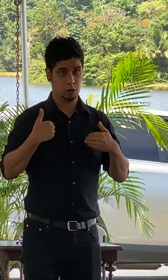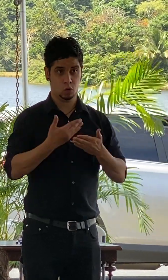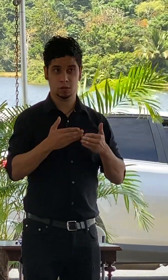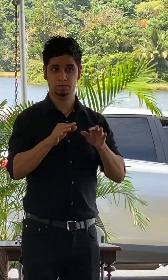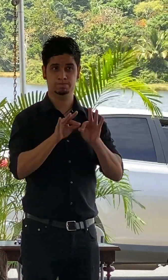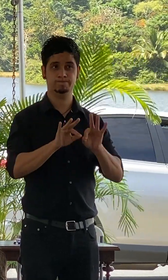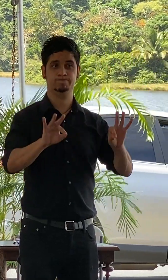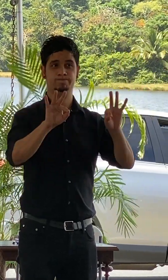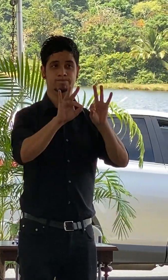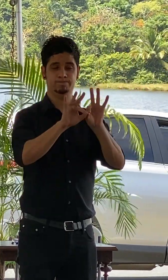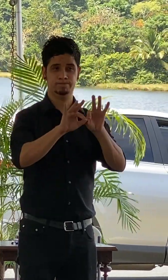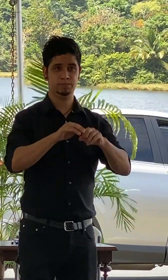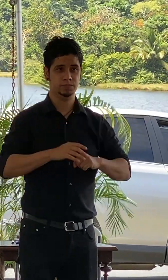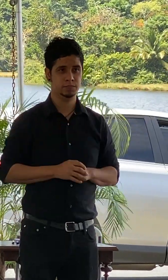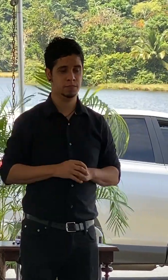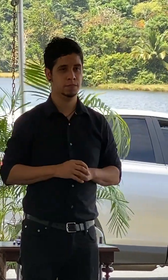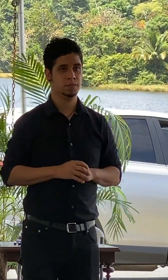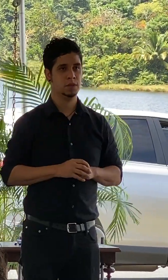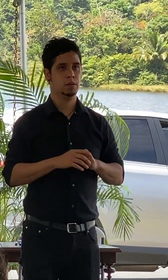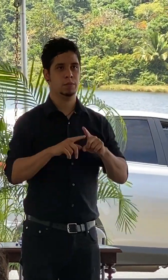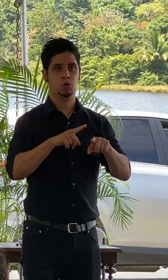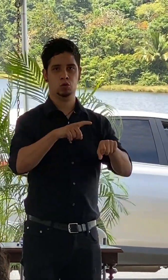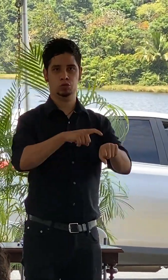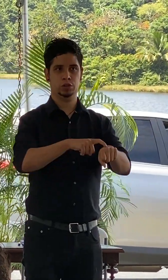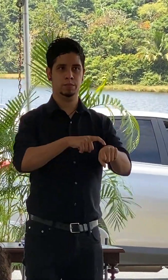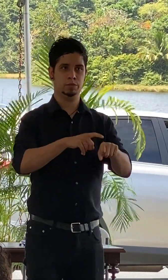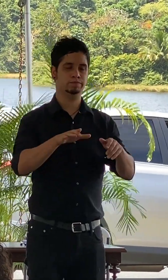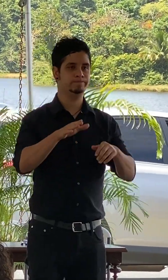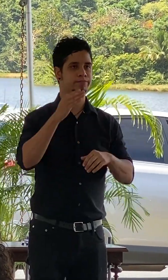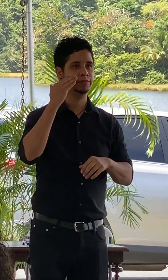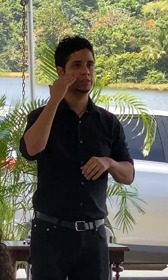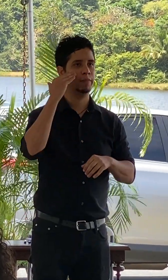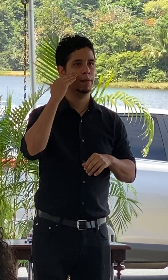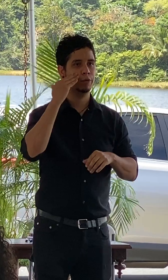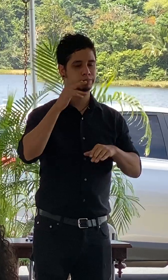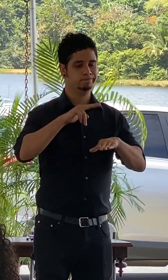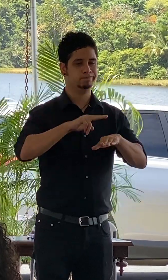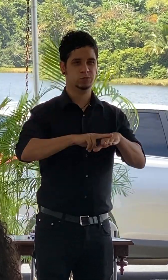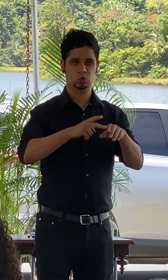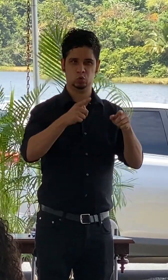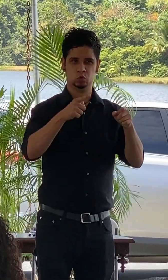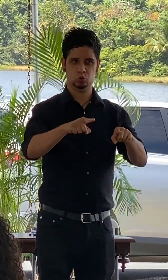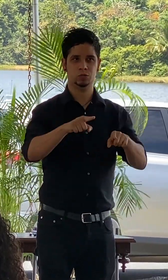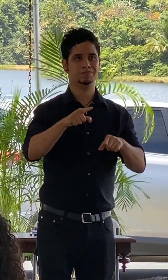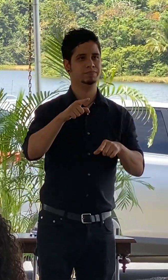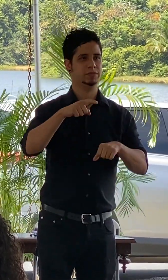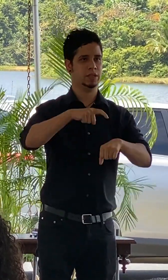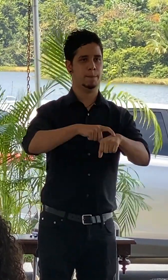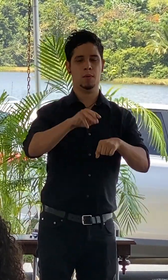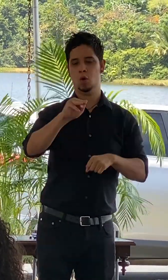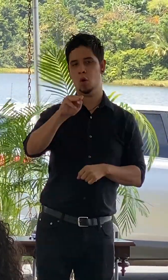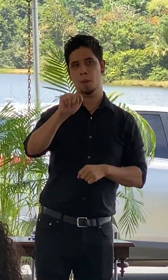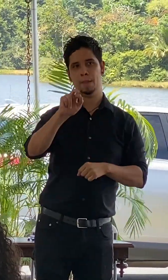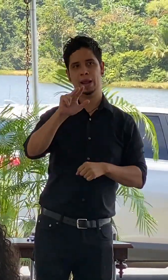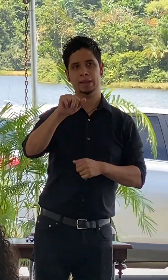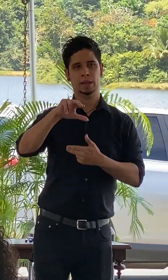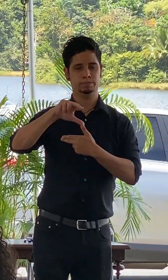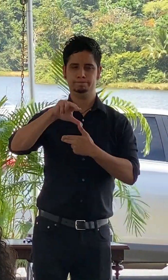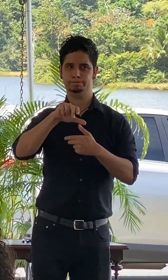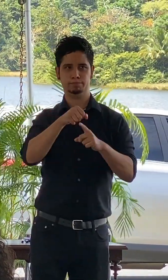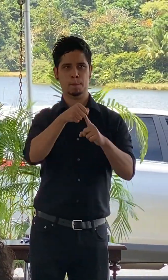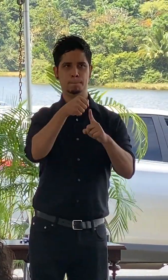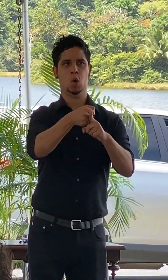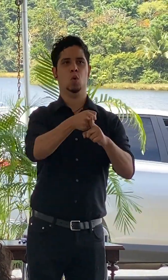pero un momento dado la naturaleza no juega una jugada vino maría vino la